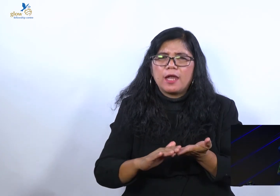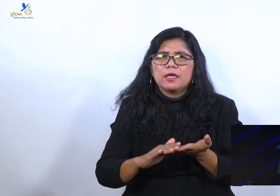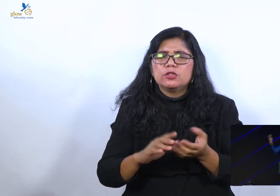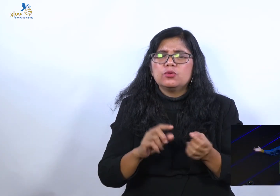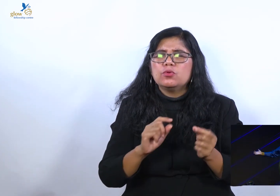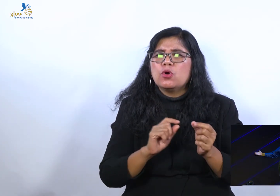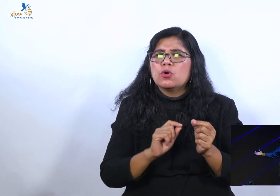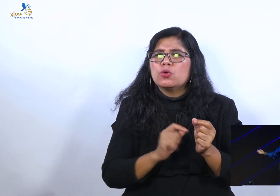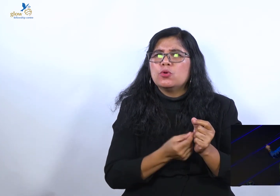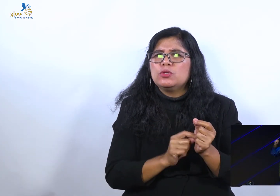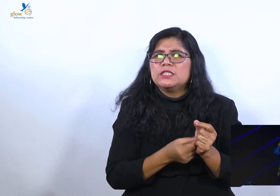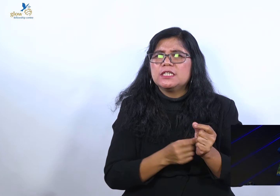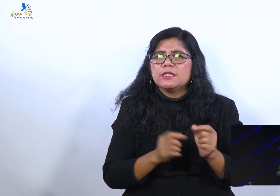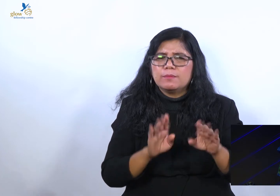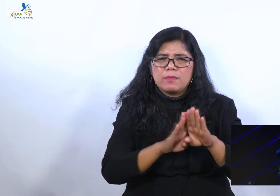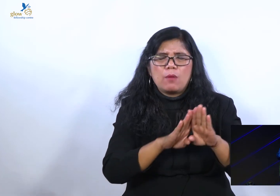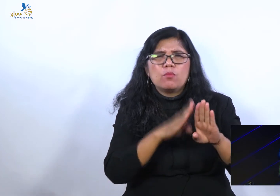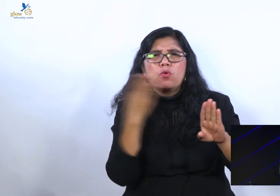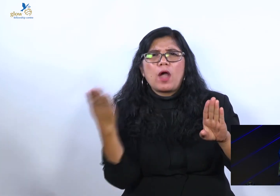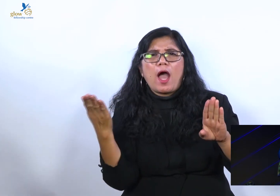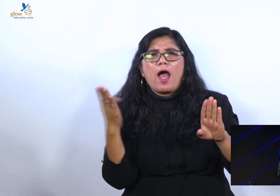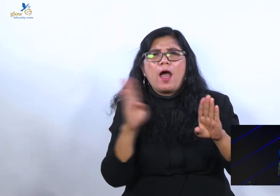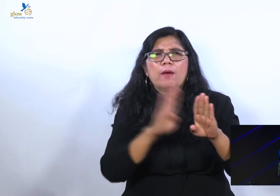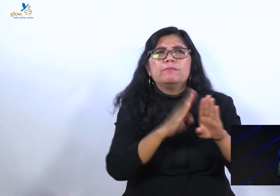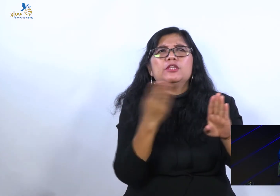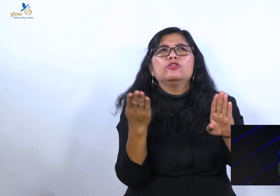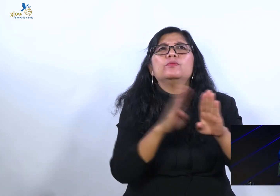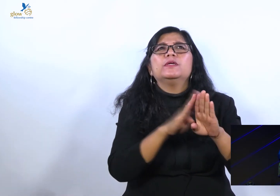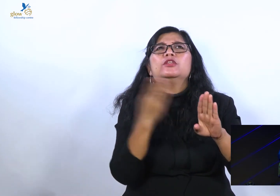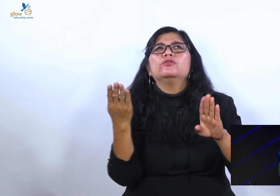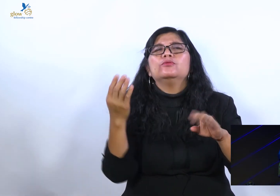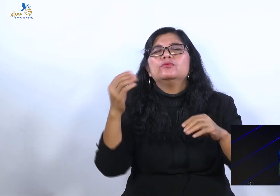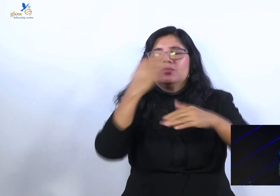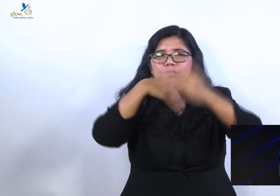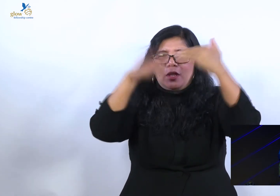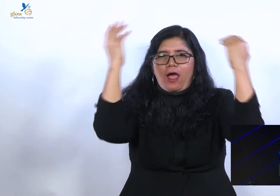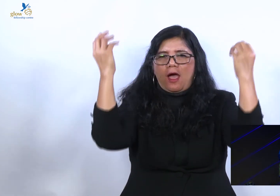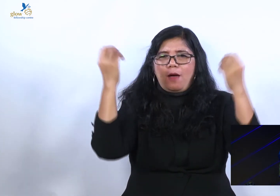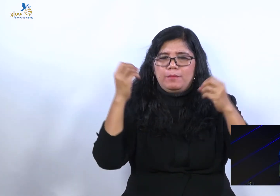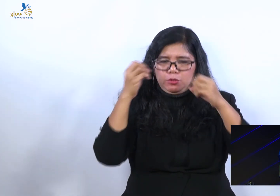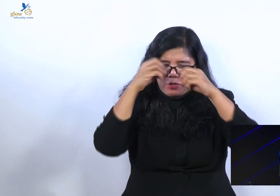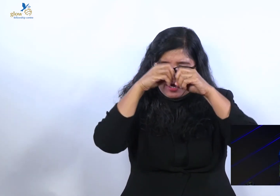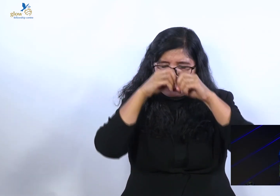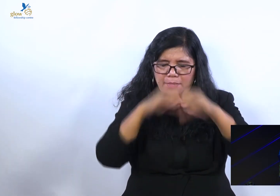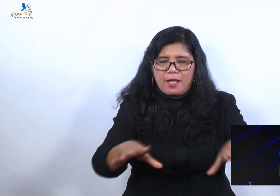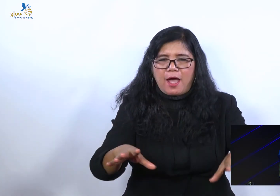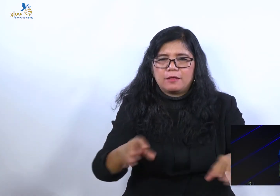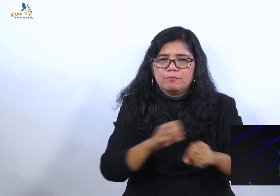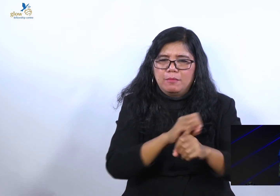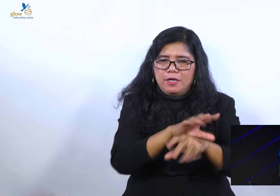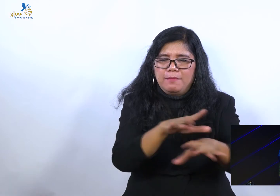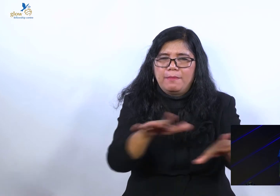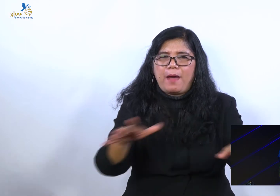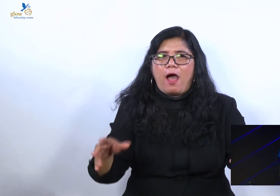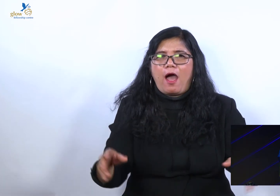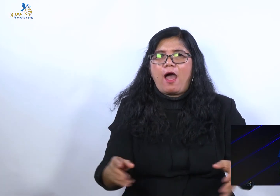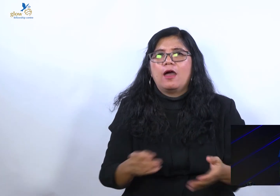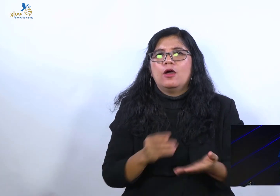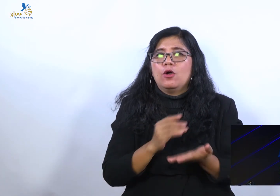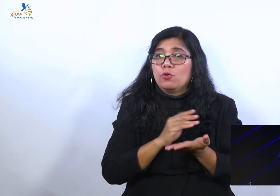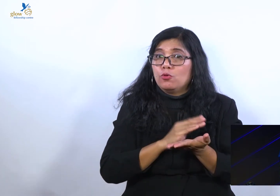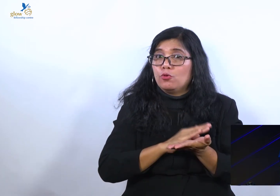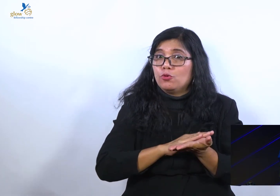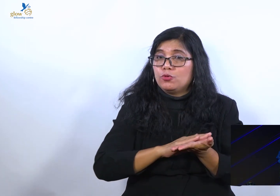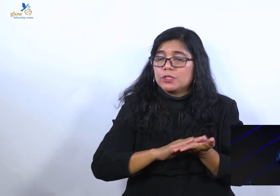Yang akan membuka pintu-pintu sorga dan mencurahkan berkat yang berkelimpahan. And holiness is also a way.